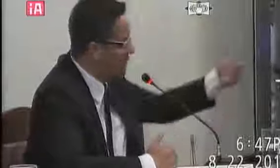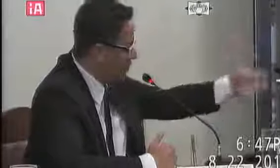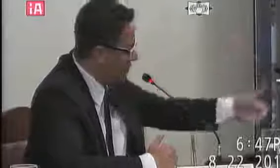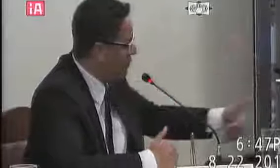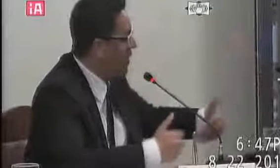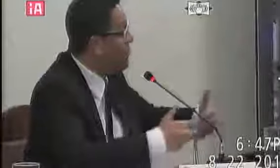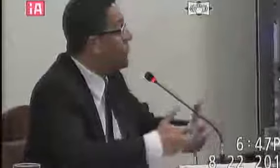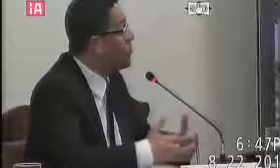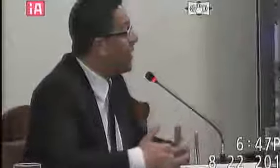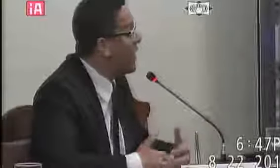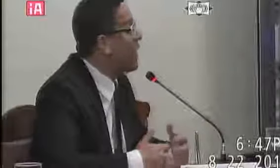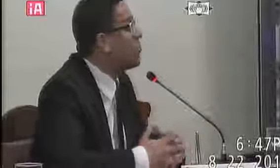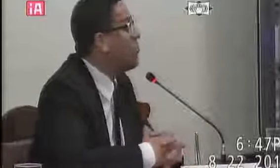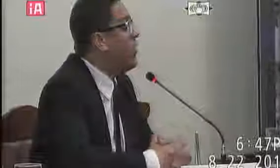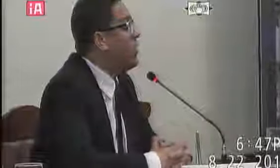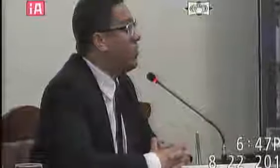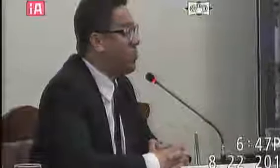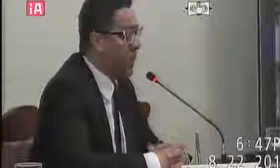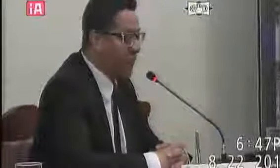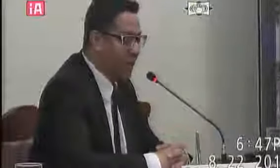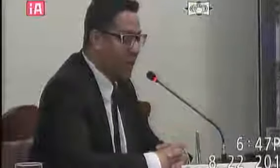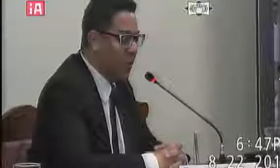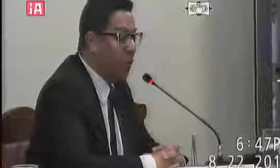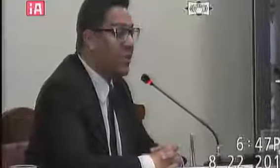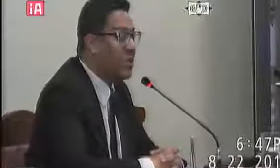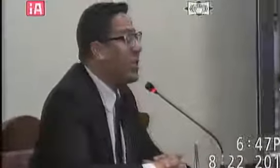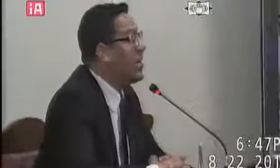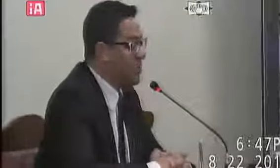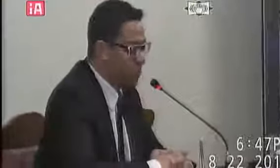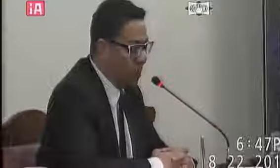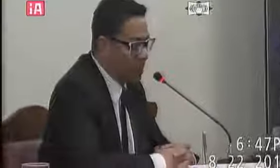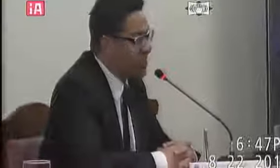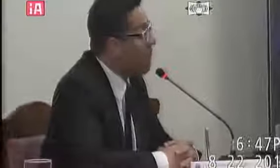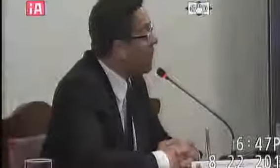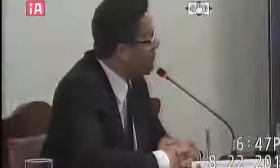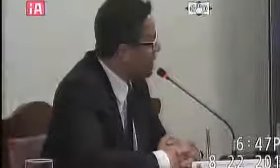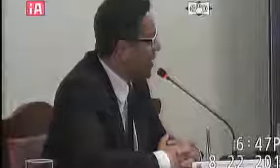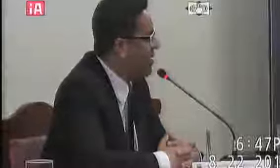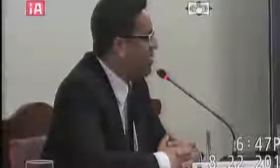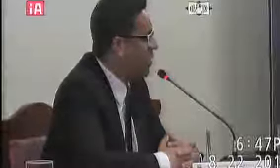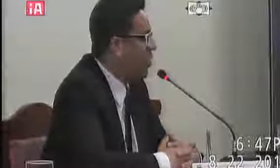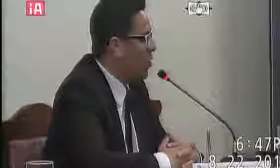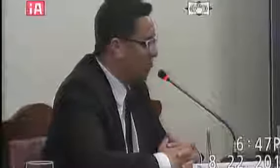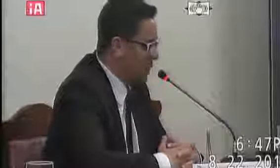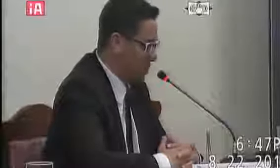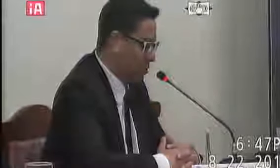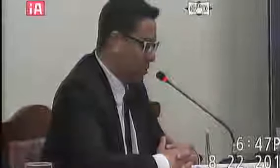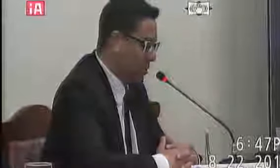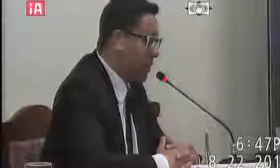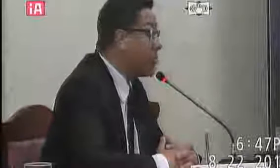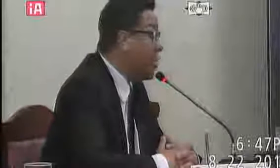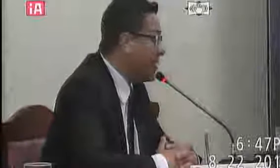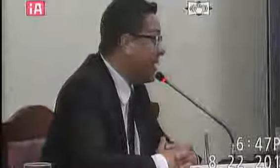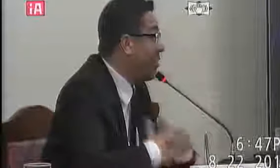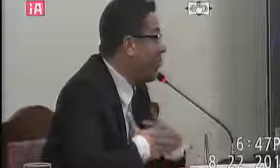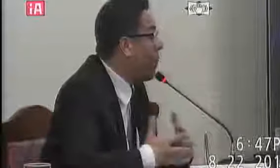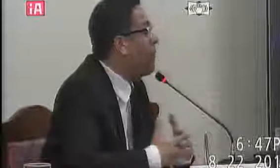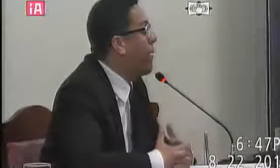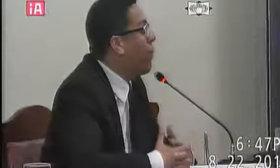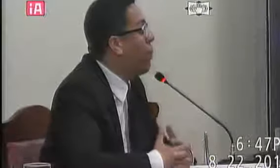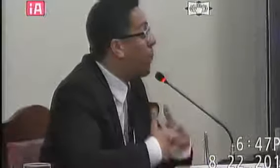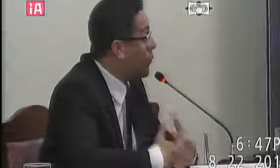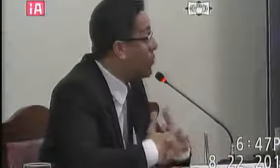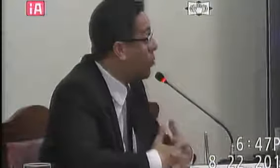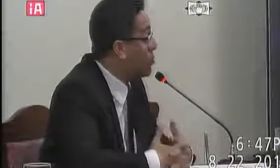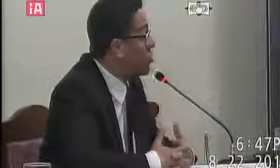através do prefeito fez um decreto e eu espero que muitas crianças possam ser beneficiadas por isso espero que a senhora entenda o meu